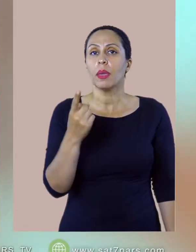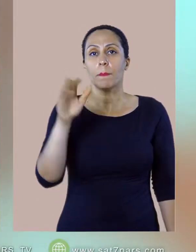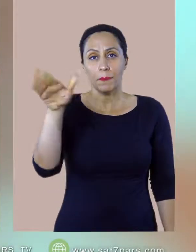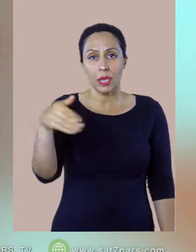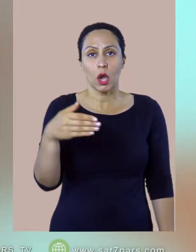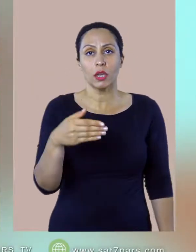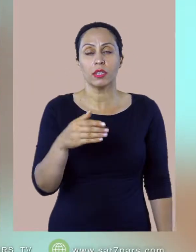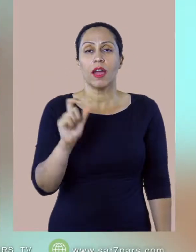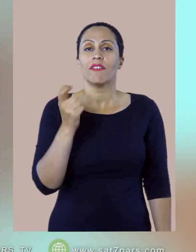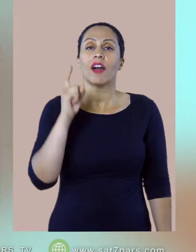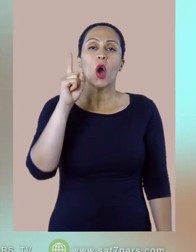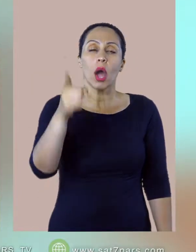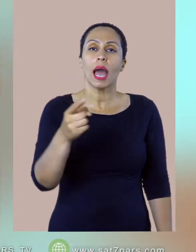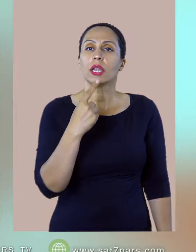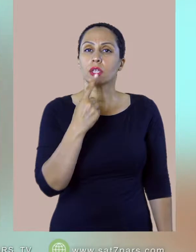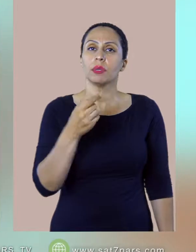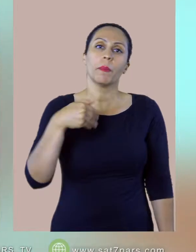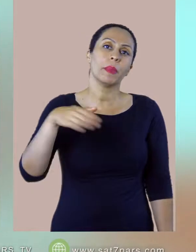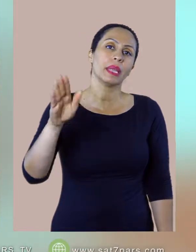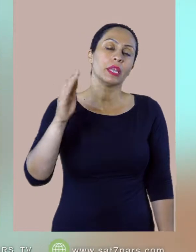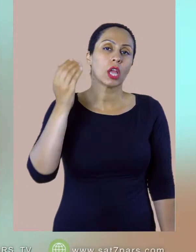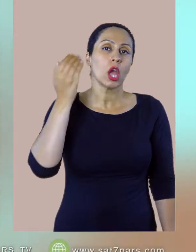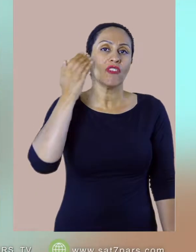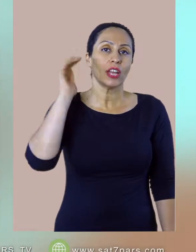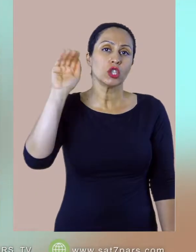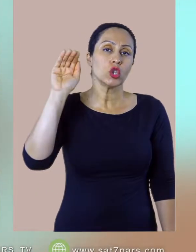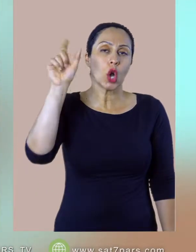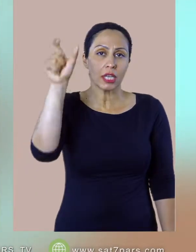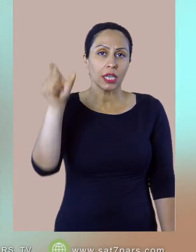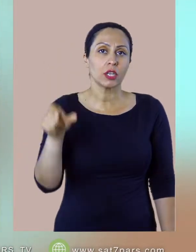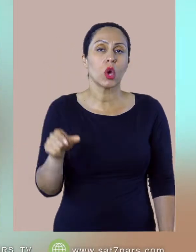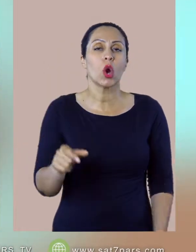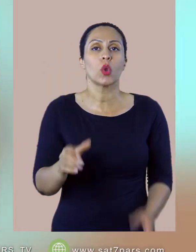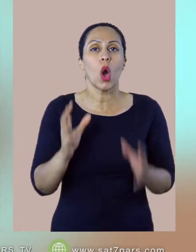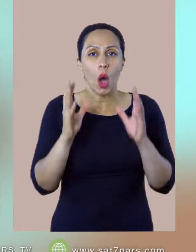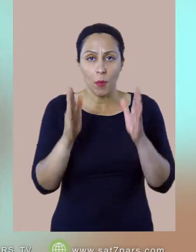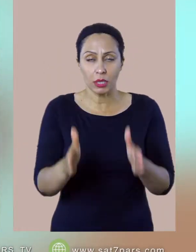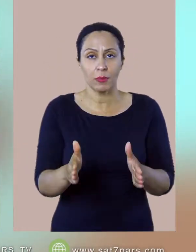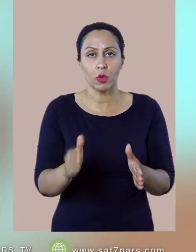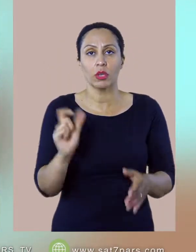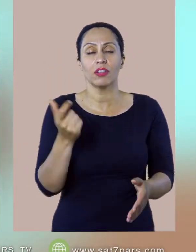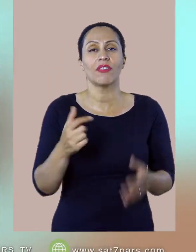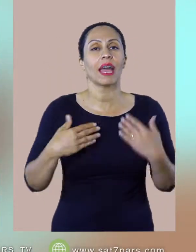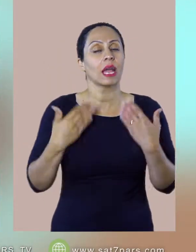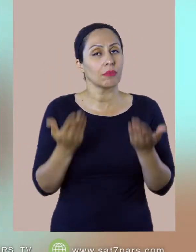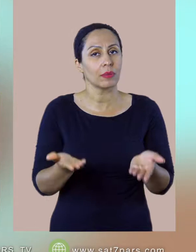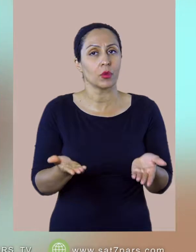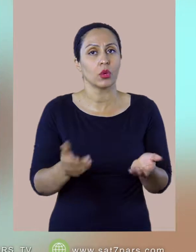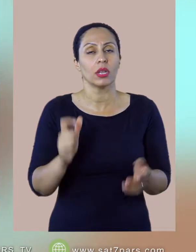و شاگت سازید و بشارت برید خیلی چیزایی دیگه میگه بکنید خدمت بکنید کمک بکنید ولی اول با این